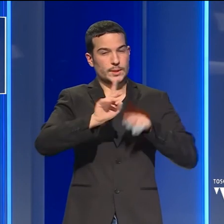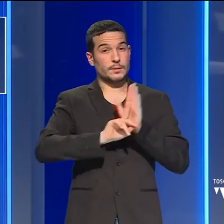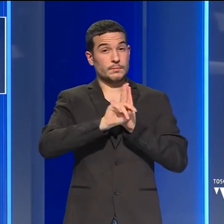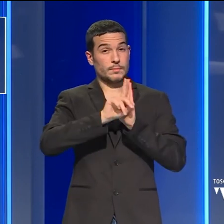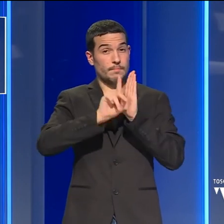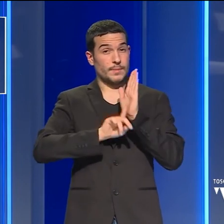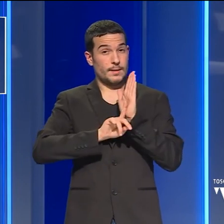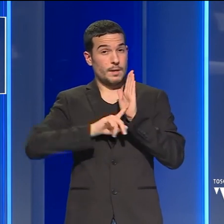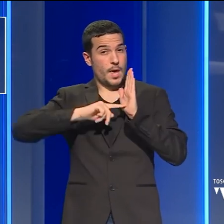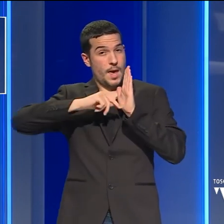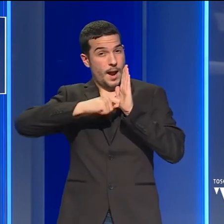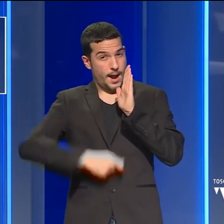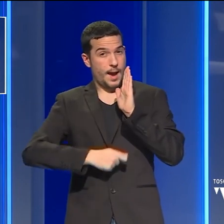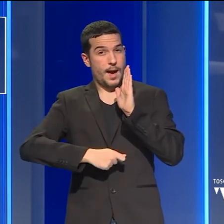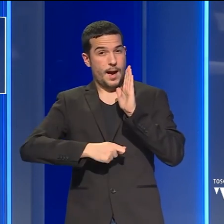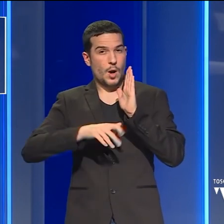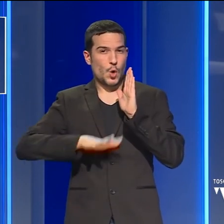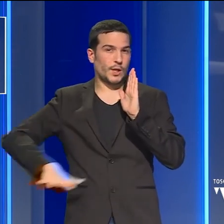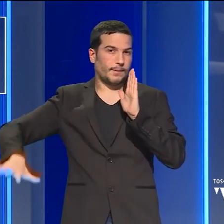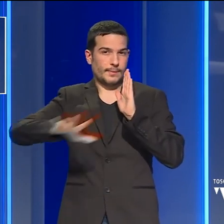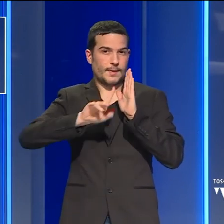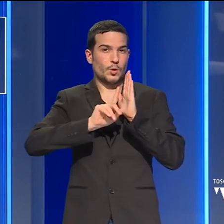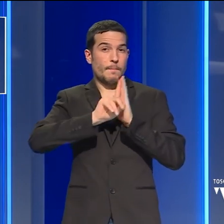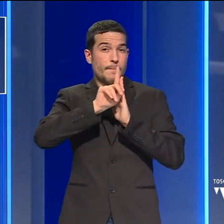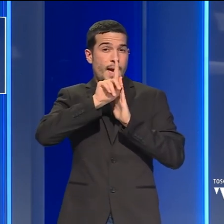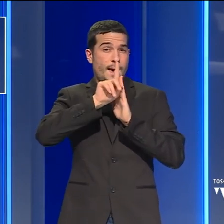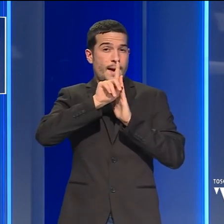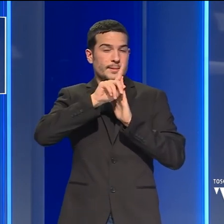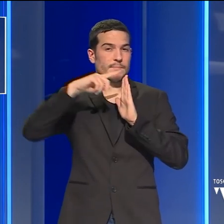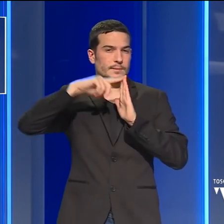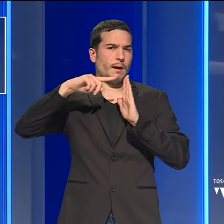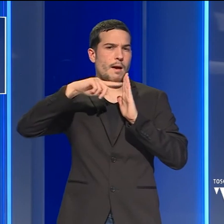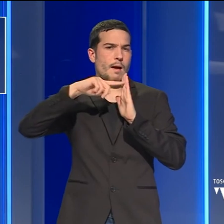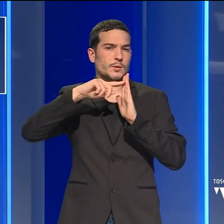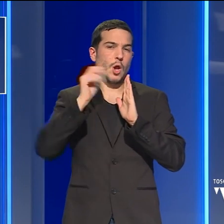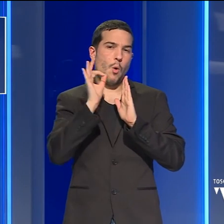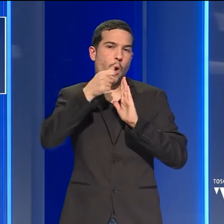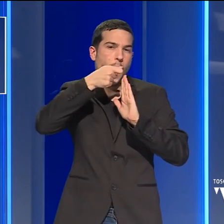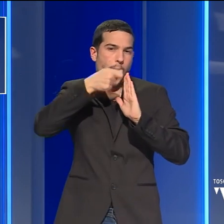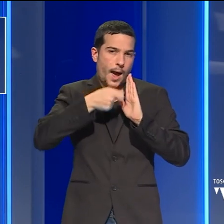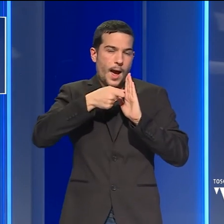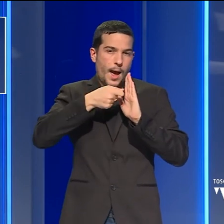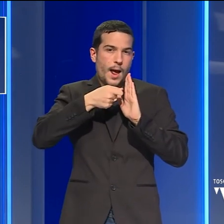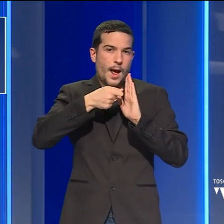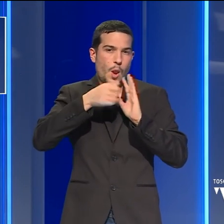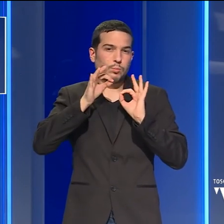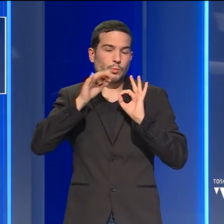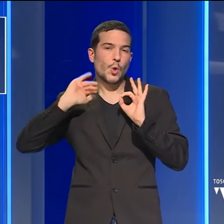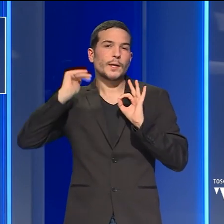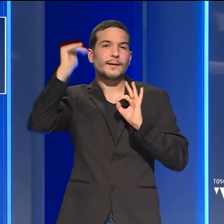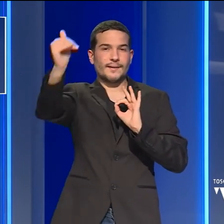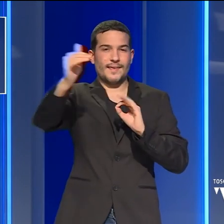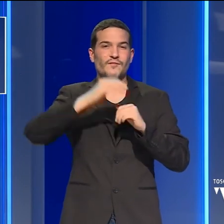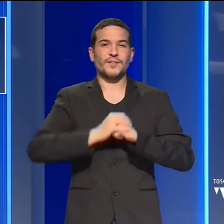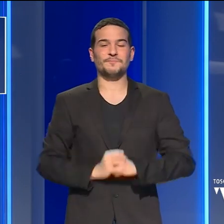minime in calo nelle zone interne, massime stazionarie o in lieve calo, specialmente sui rilievi.